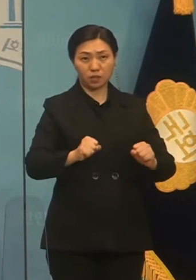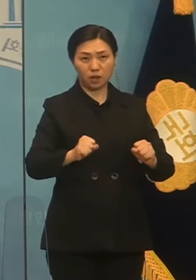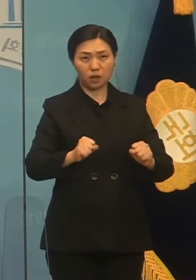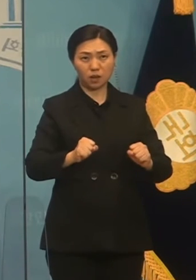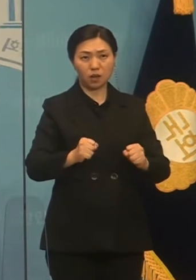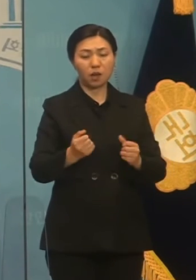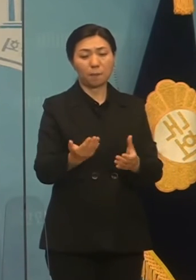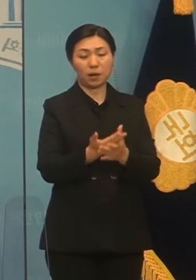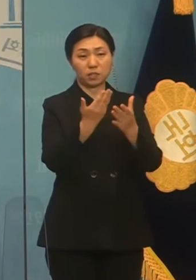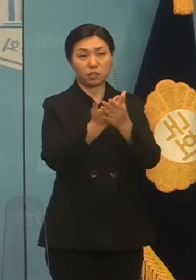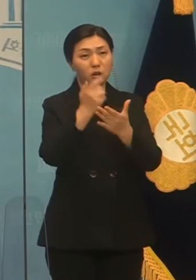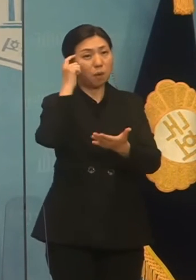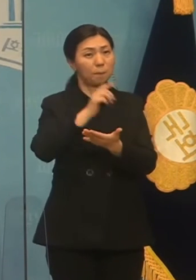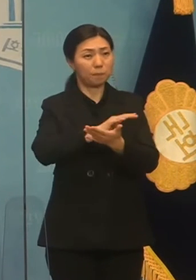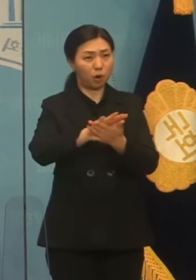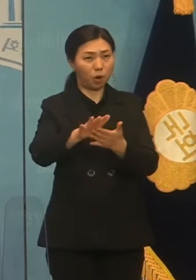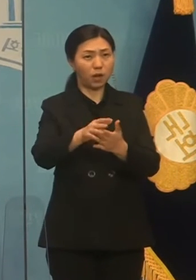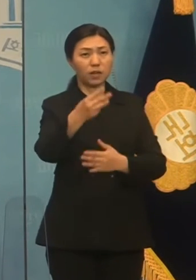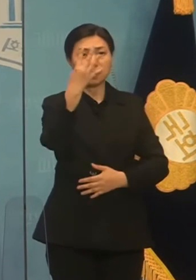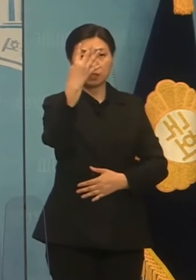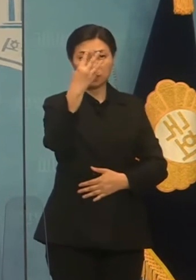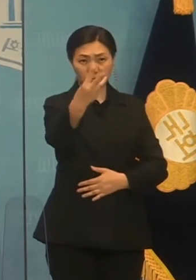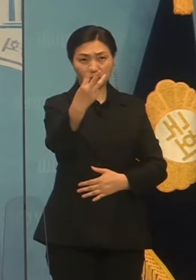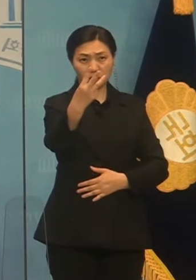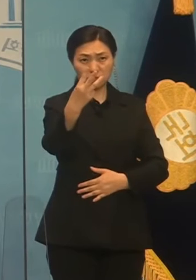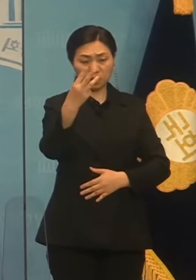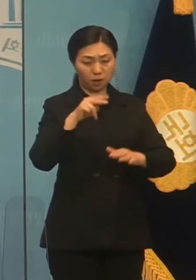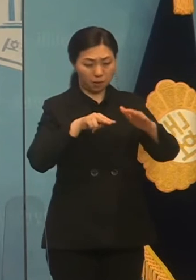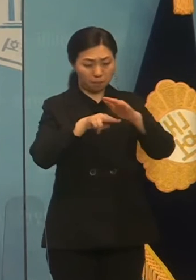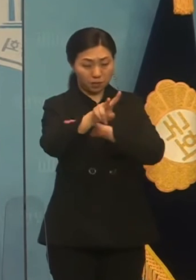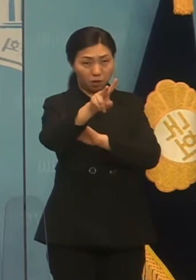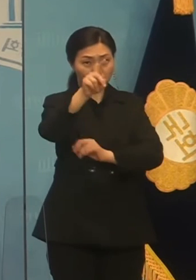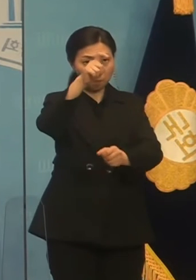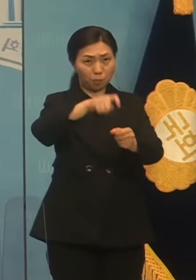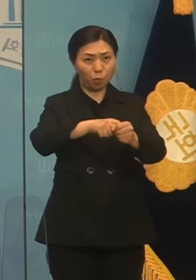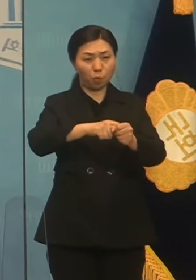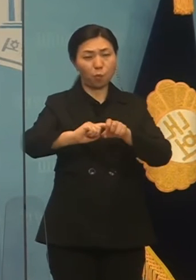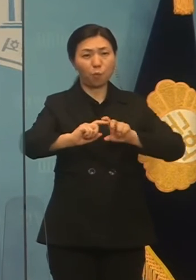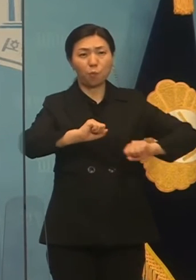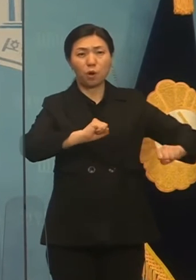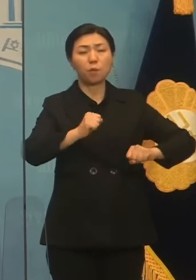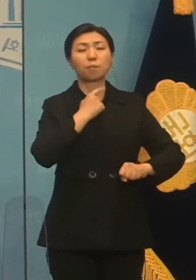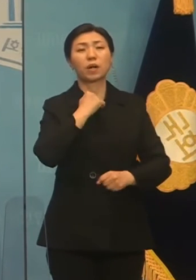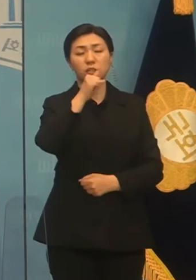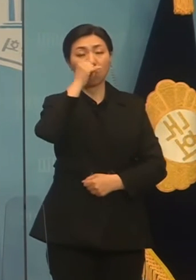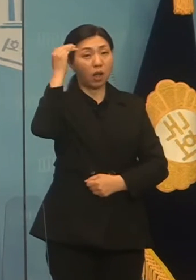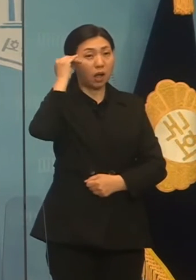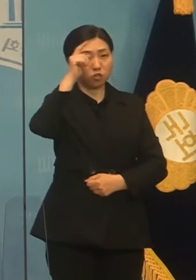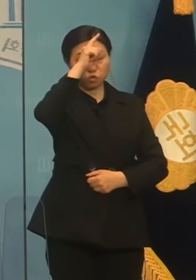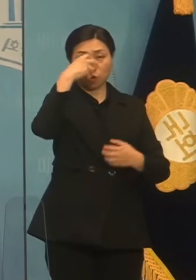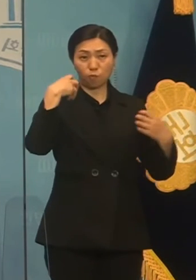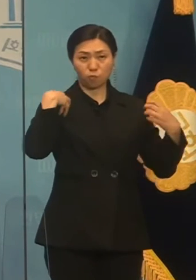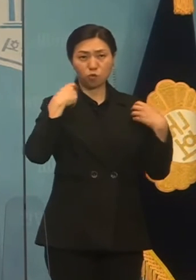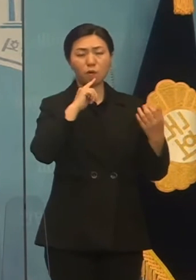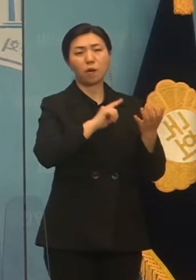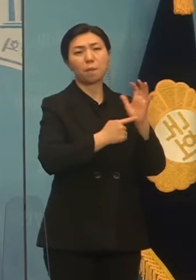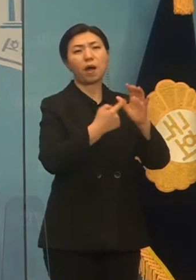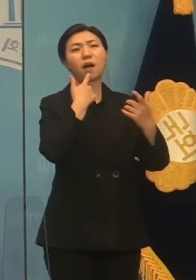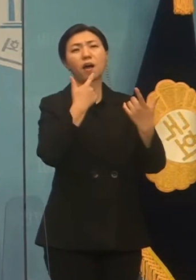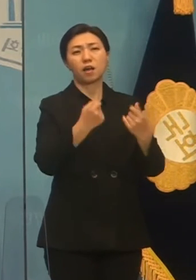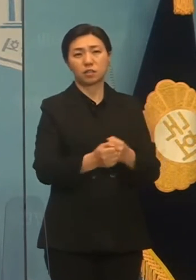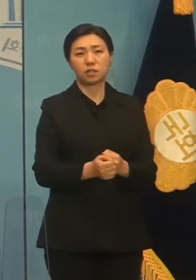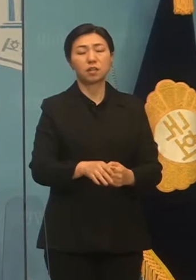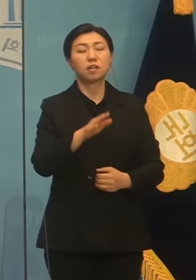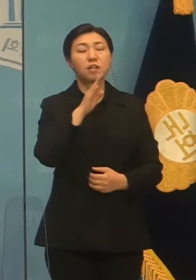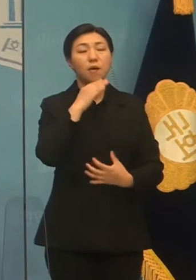평화 이상 세 가지 비전을 추진하겠다고 밝혀왔습니다. 우리 정부가 폭우를 밝혀왔듯 진정으로